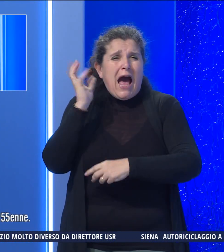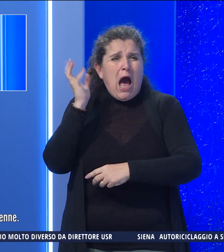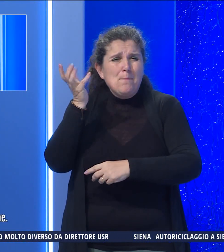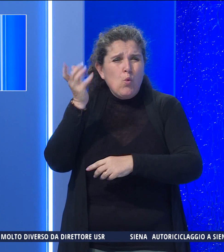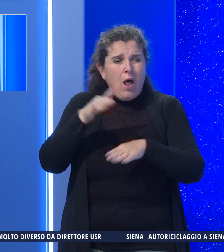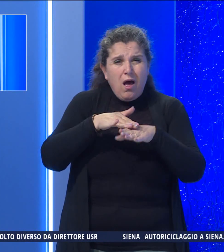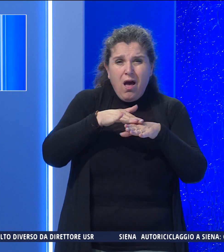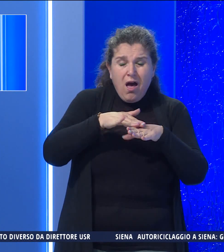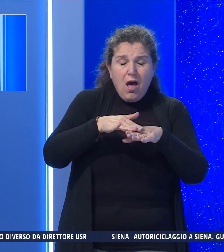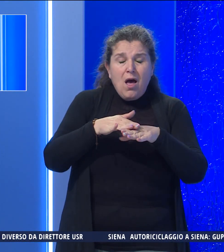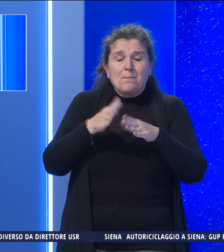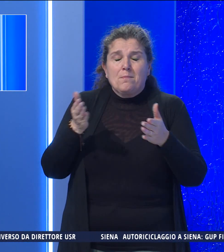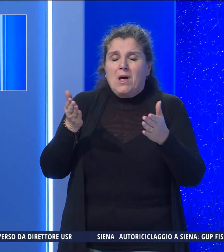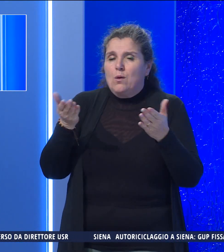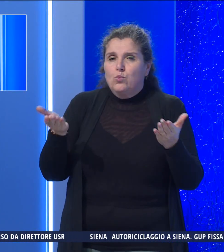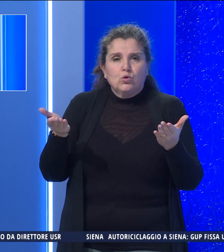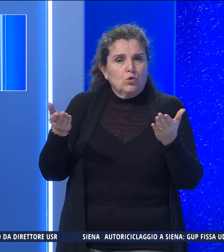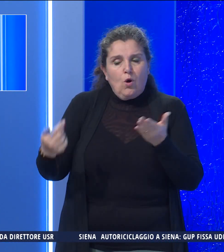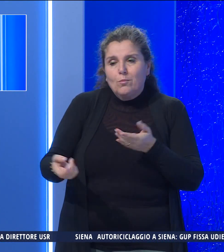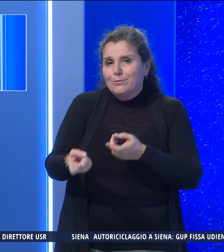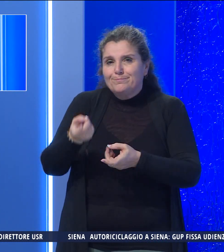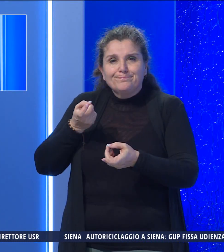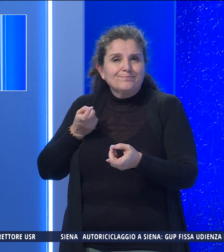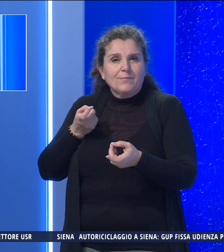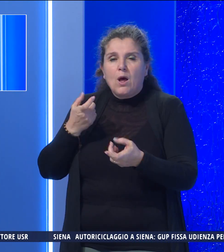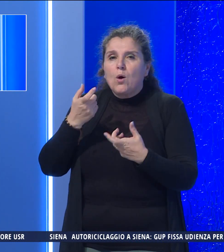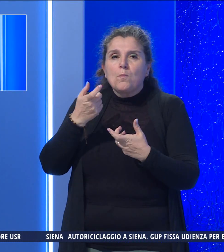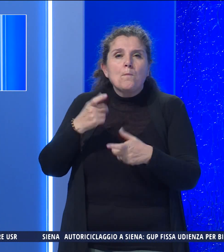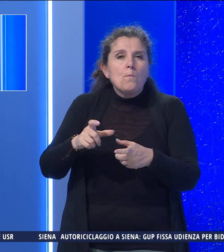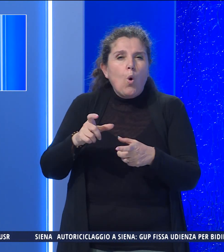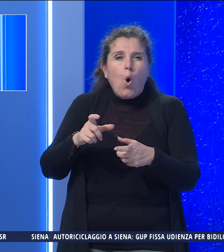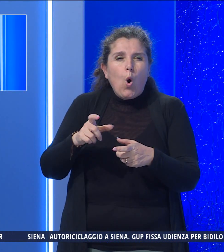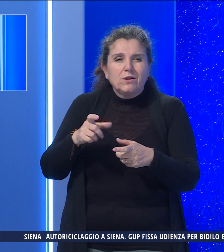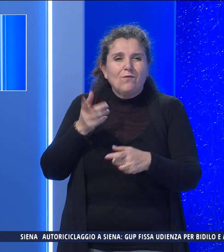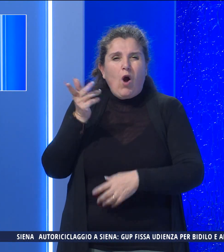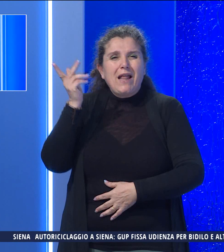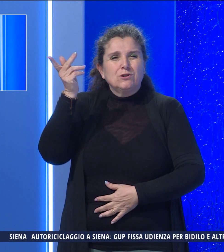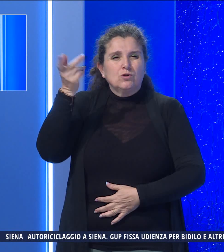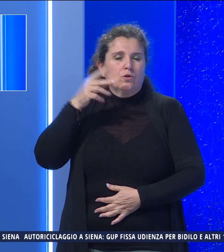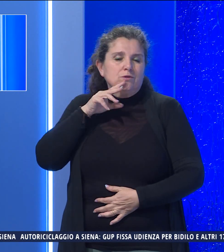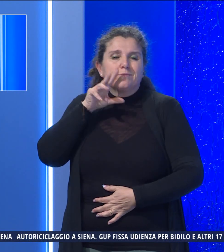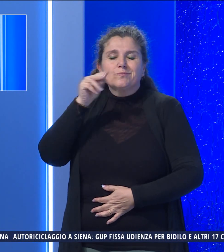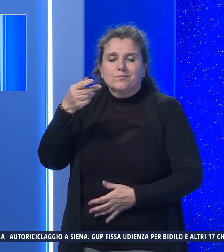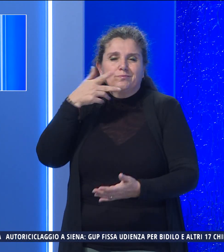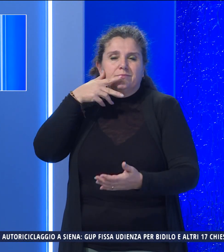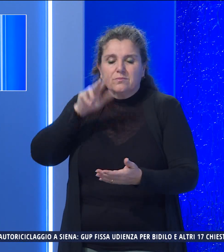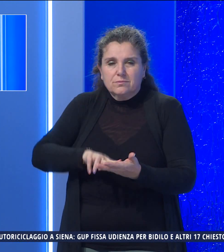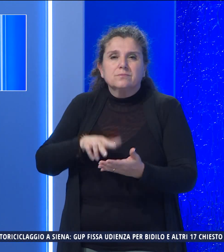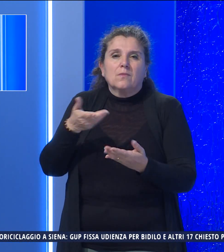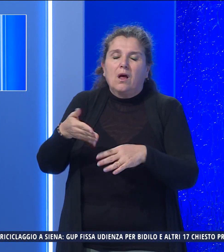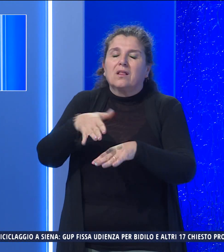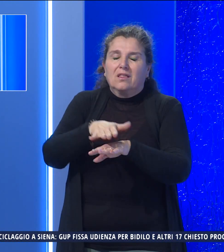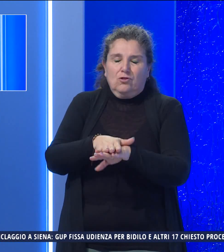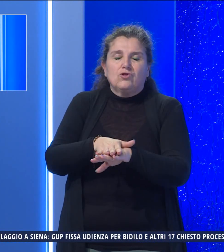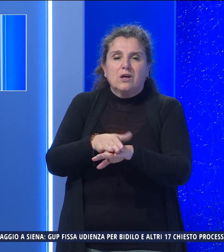infermieristica ma purtroppo è tornata indietro perché il personale dell'elisoccorso ha constatato il decesso